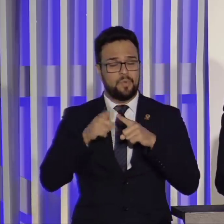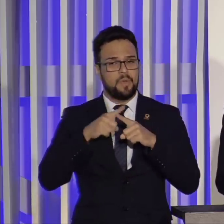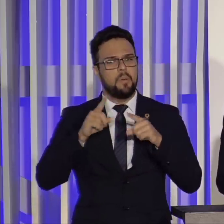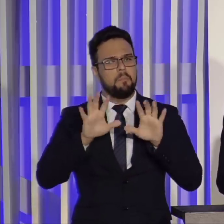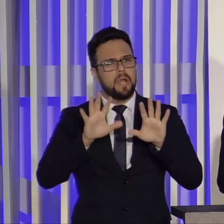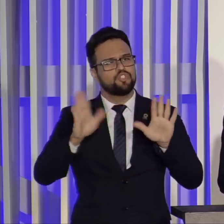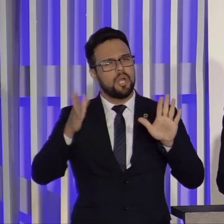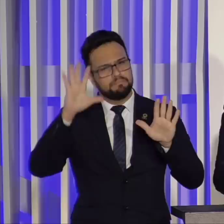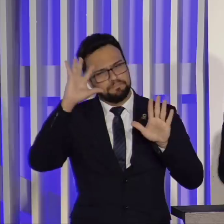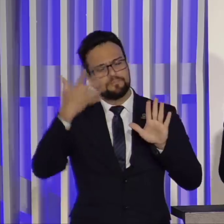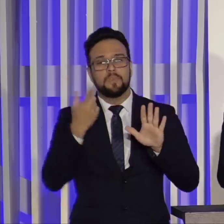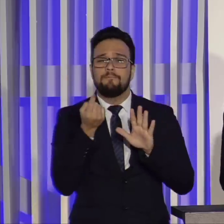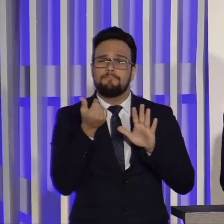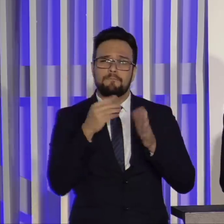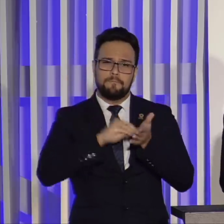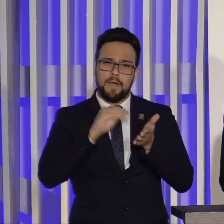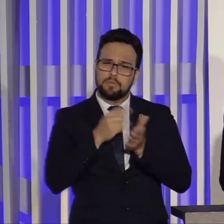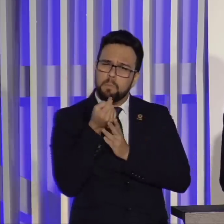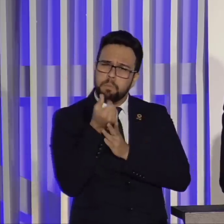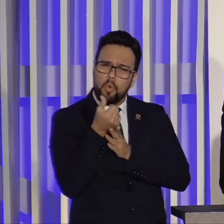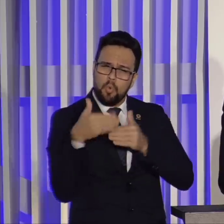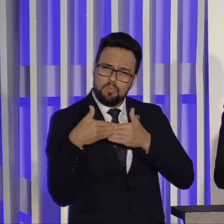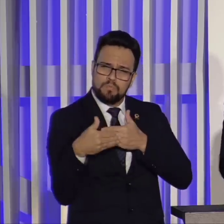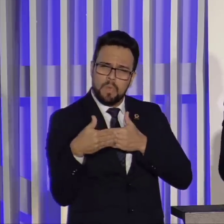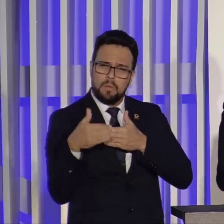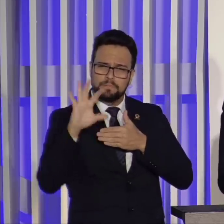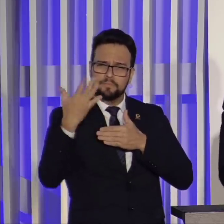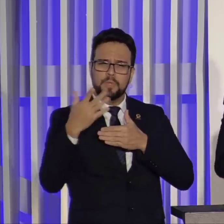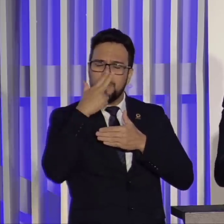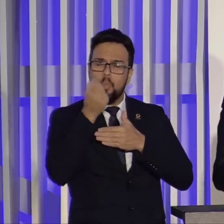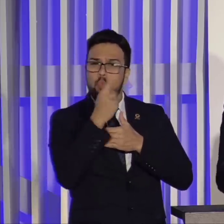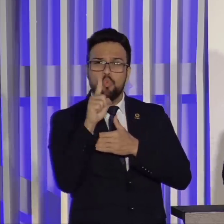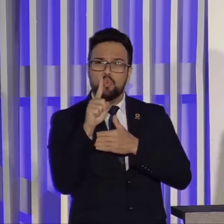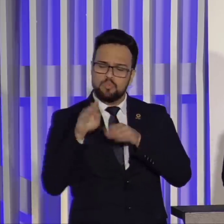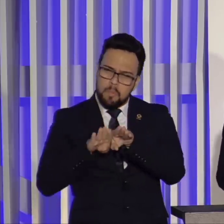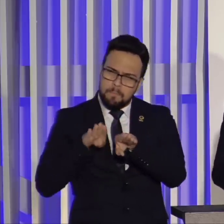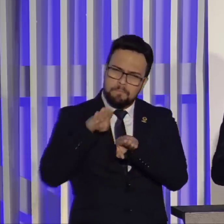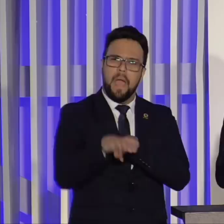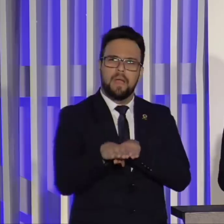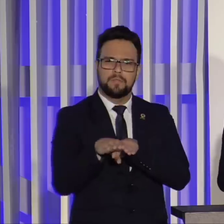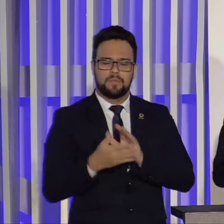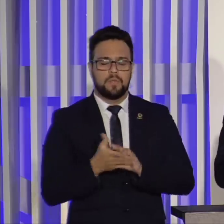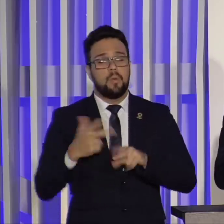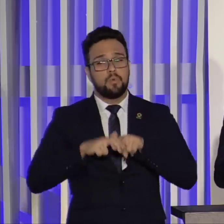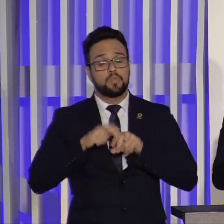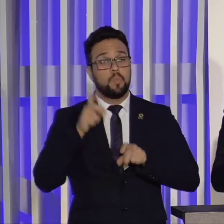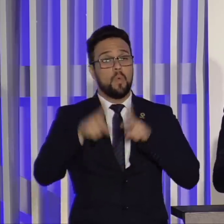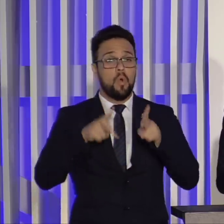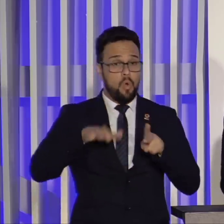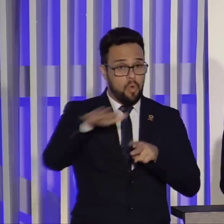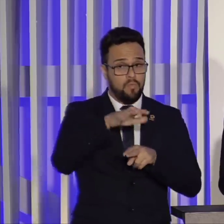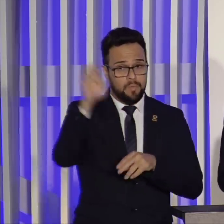falta pouca coisa para resolver, para ele que possa dar não mais um passo, mas o último passo para apresentar o seu produto. O brasileiro tem uma capacidade